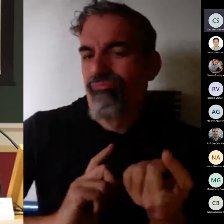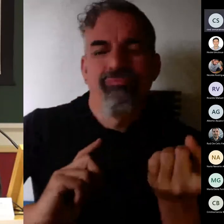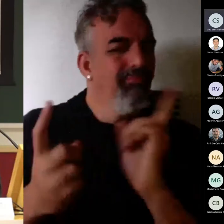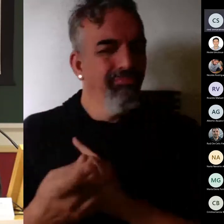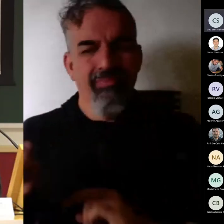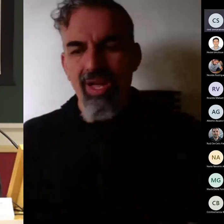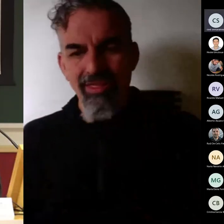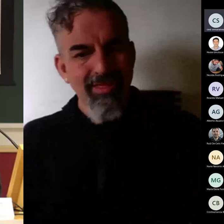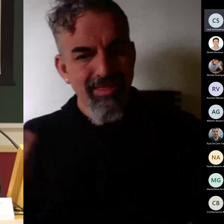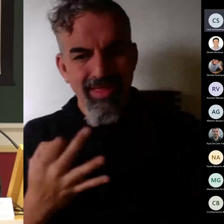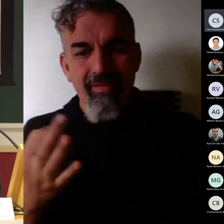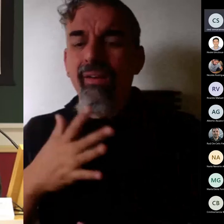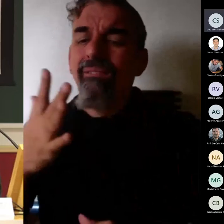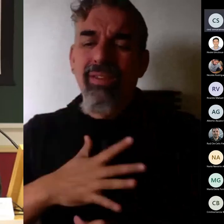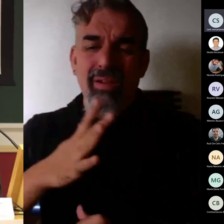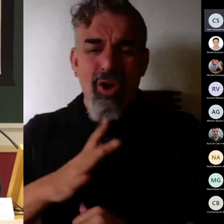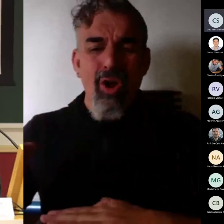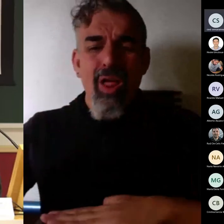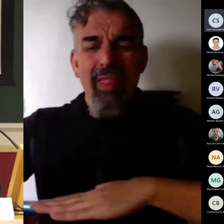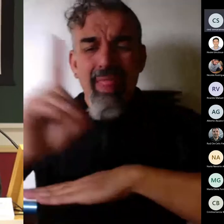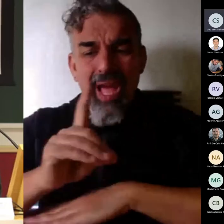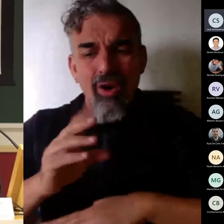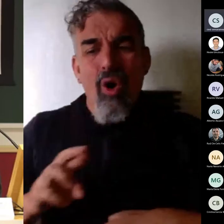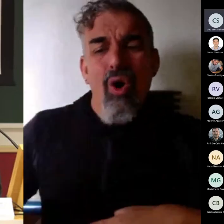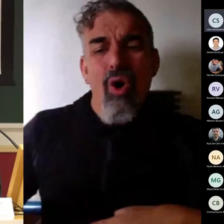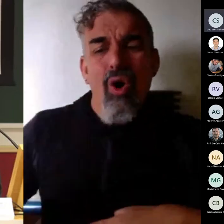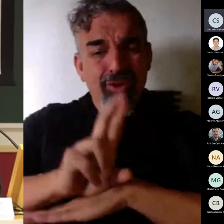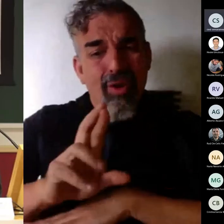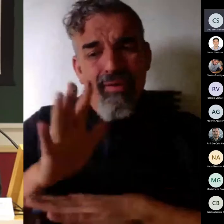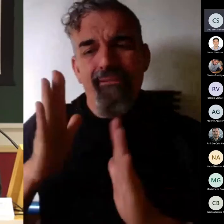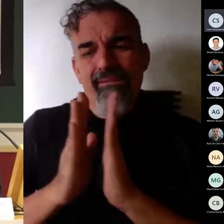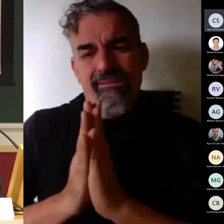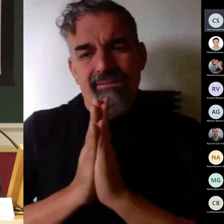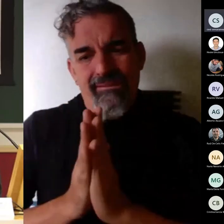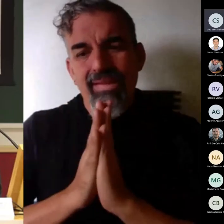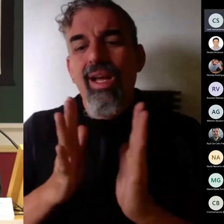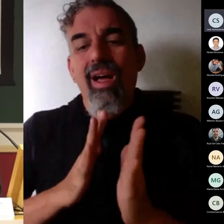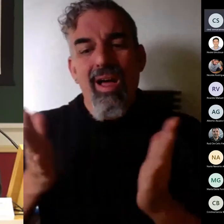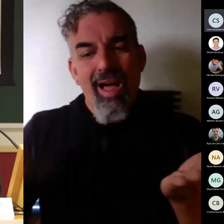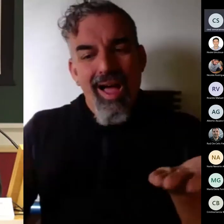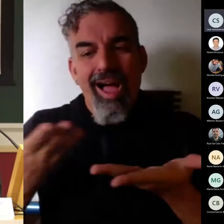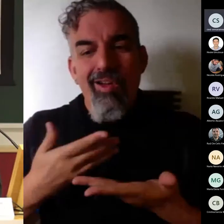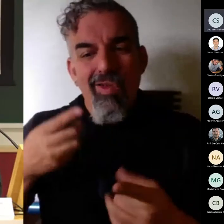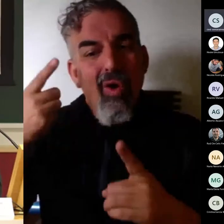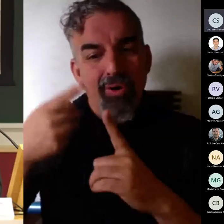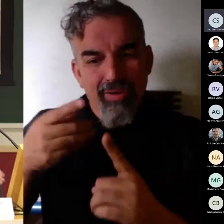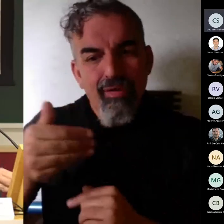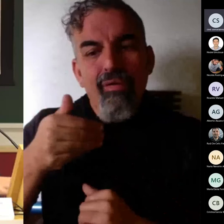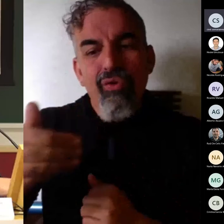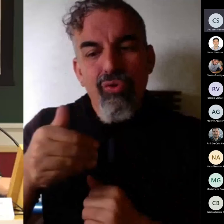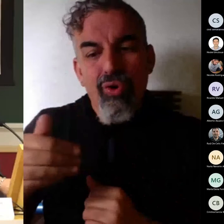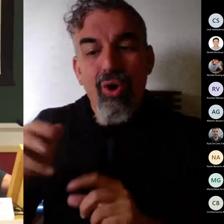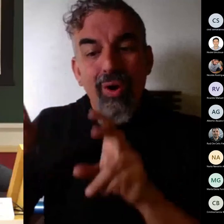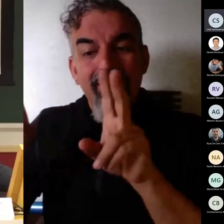favor decanos rectores ayuden a que eso se produzca gracias